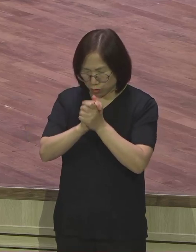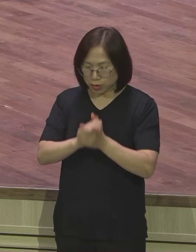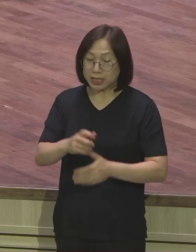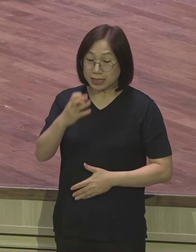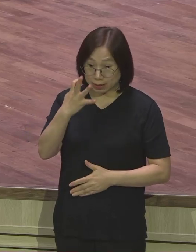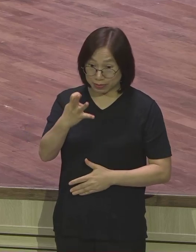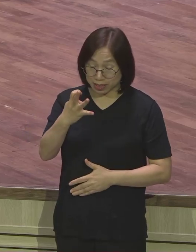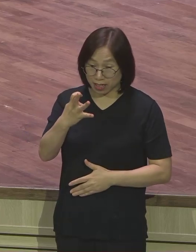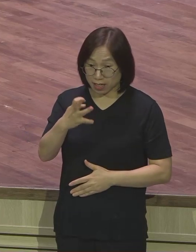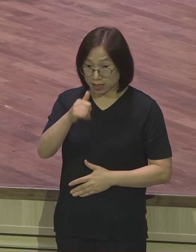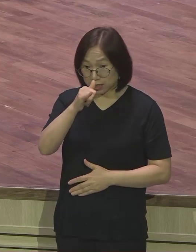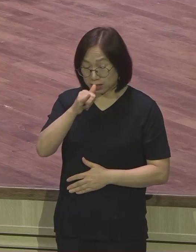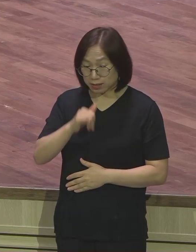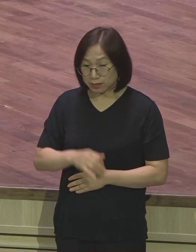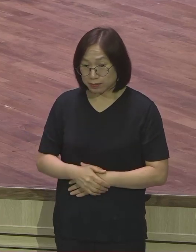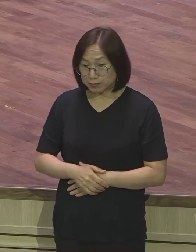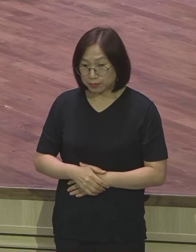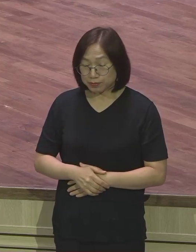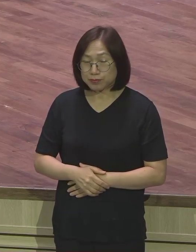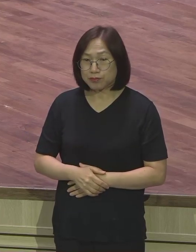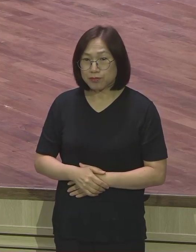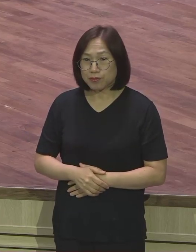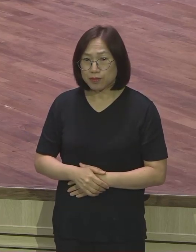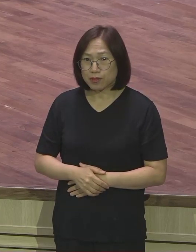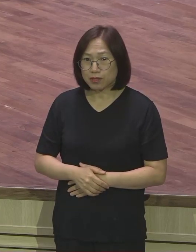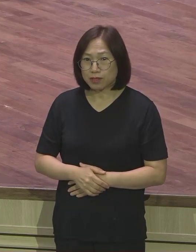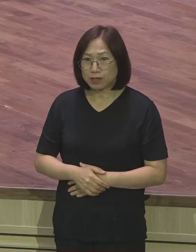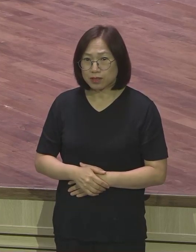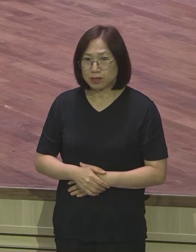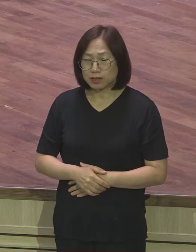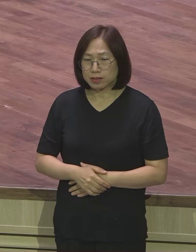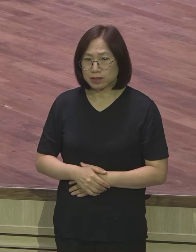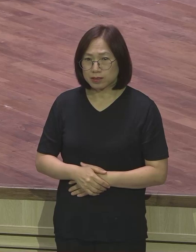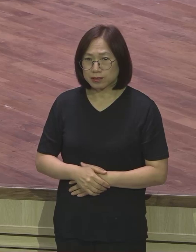순복음교회에서 세운 기도처 14번 14니까 14번째라는 거겠죠